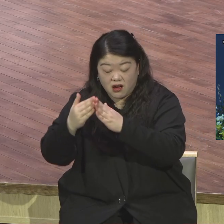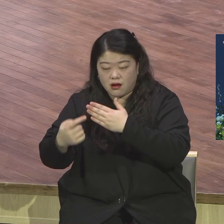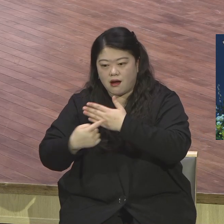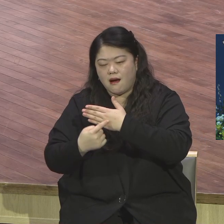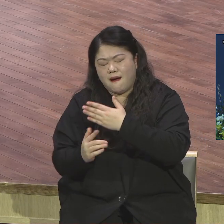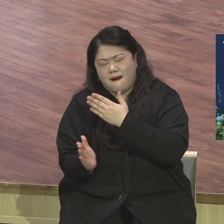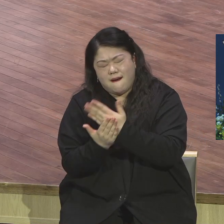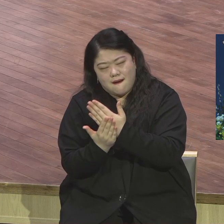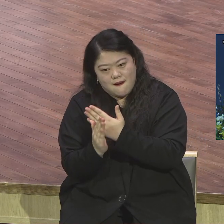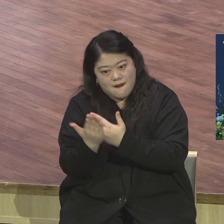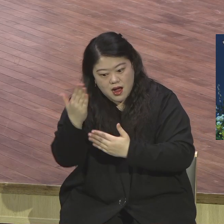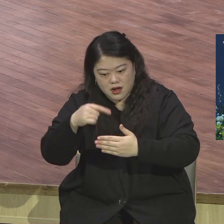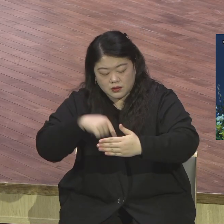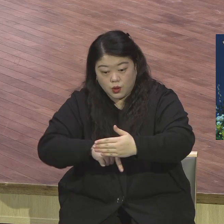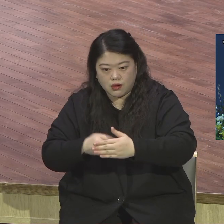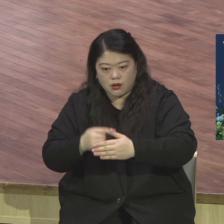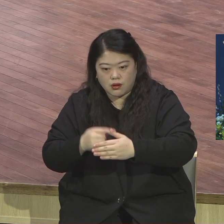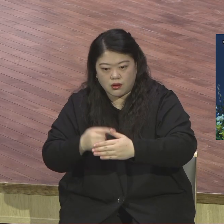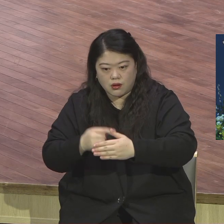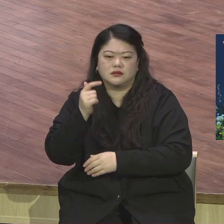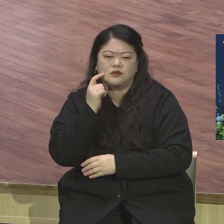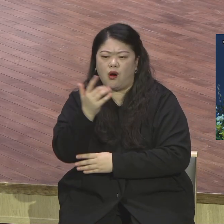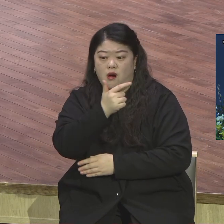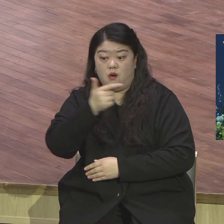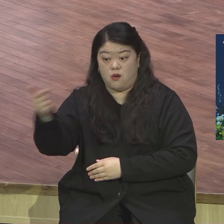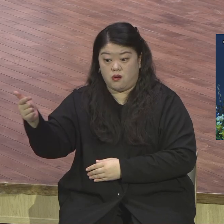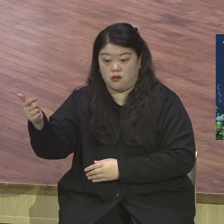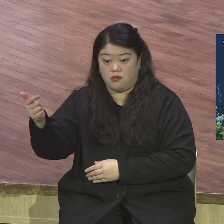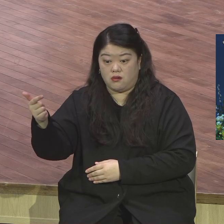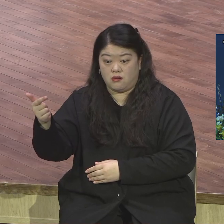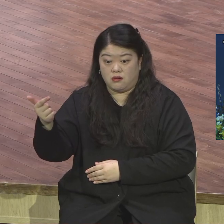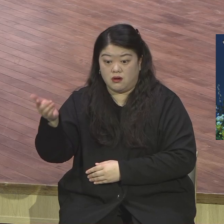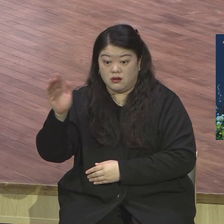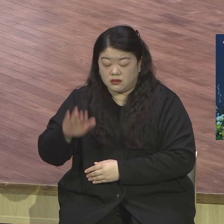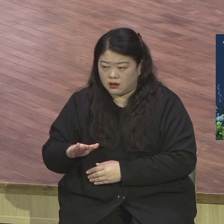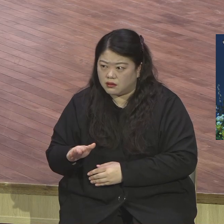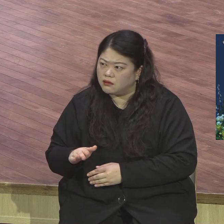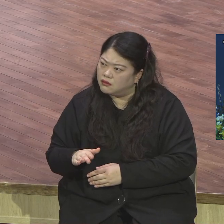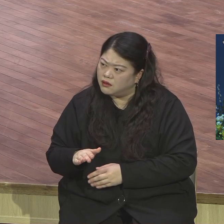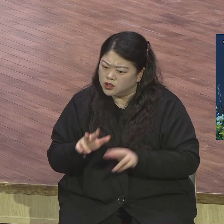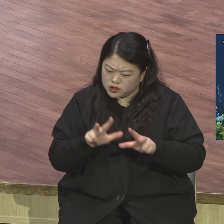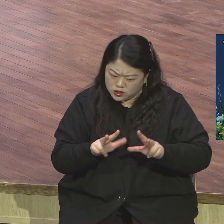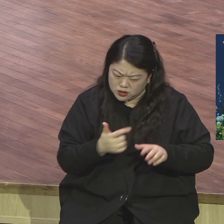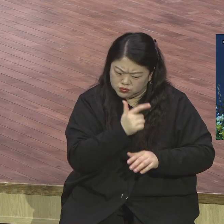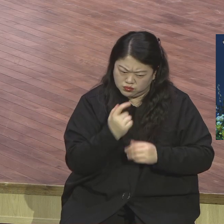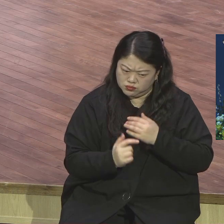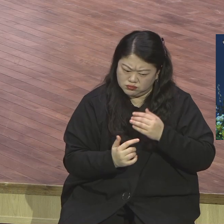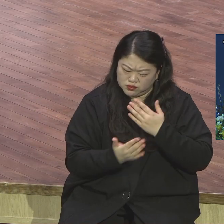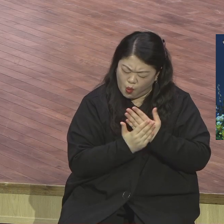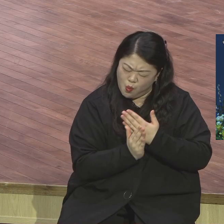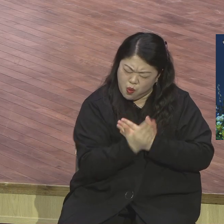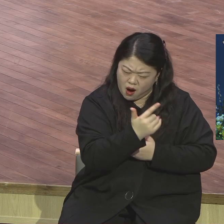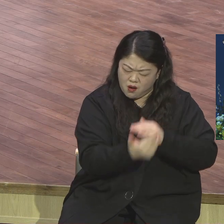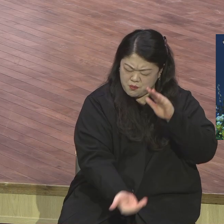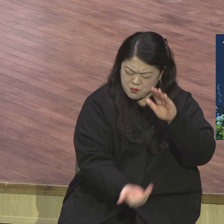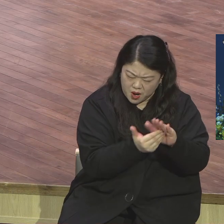비교가 되지 않습니다. 그런데 어떻게 나중 영광이 이전 영광보다 크다고 말씀하시는가